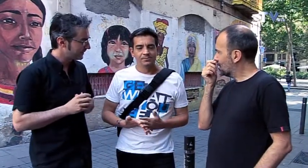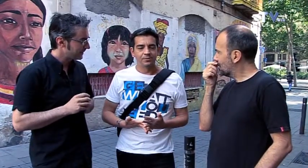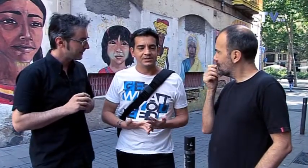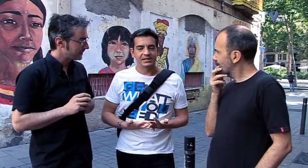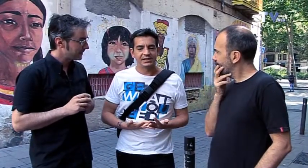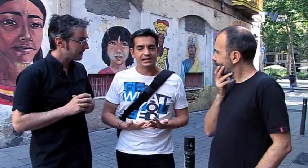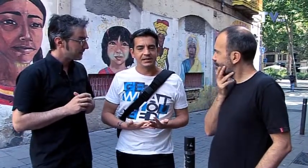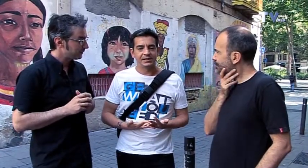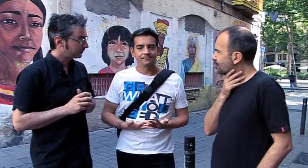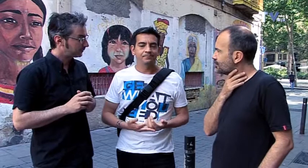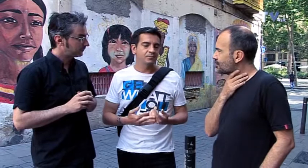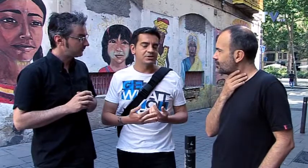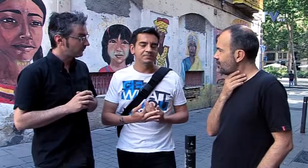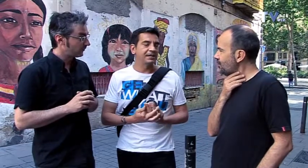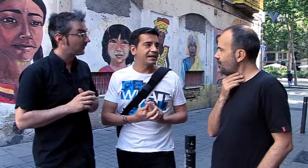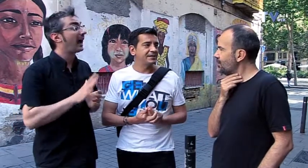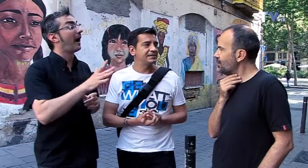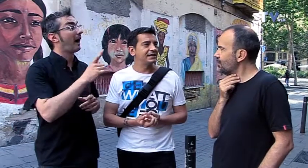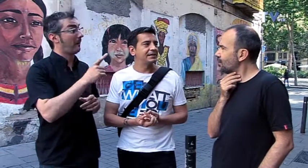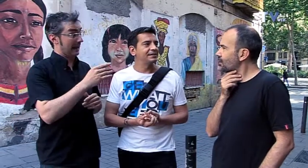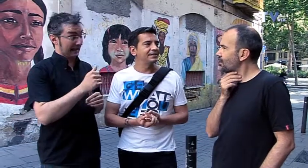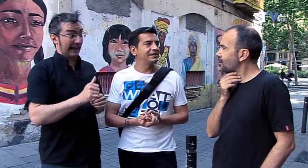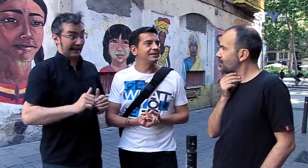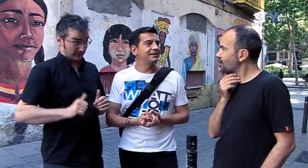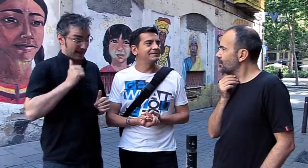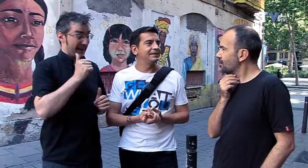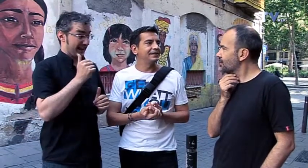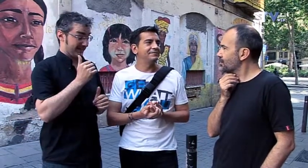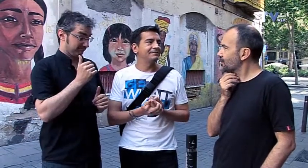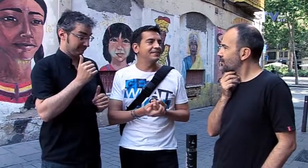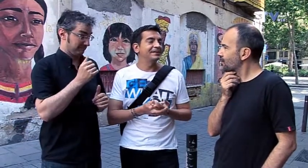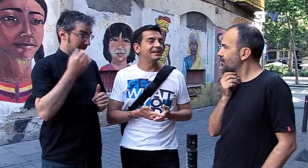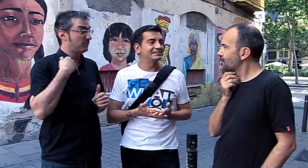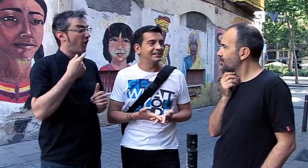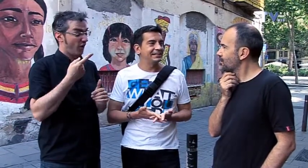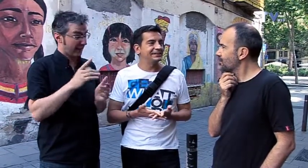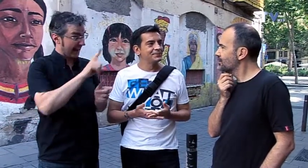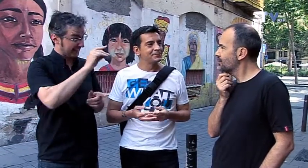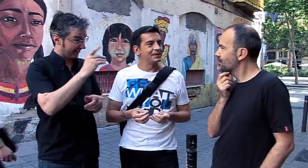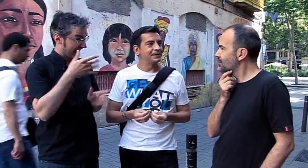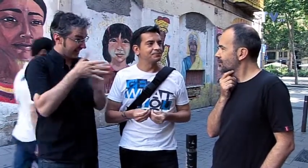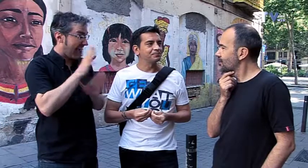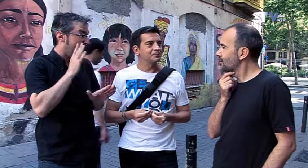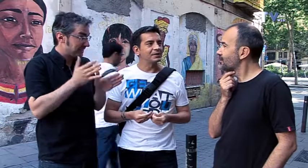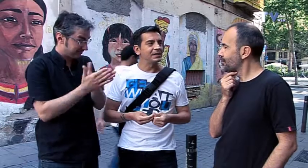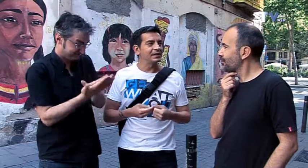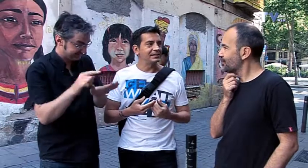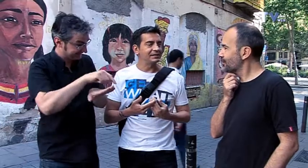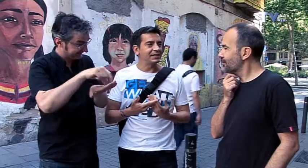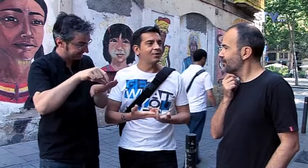Pues, gracias al FanCine LSD que llegó a las manos de Javier Capitán, llegó un recopilatorio de lo que había hecho